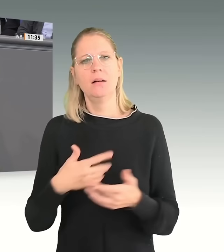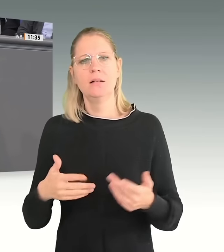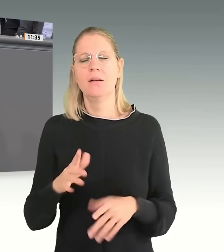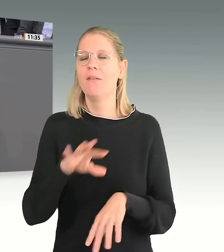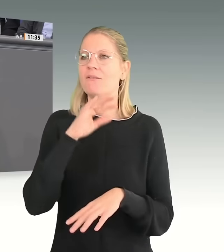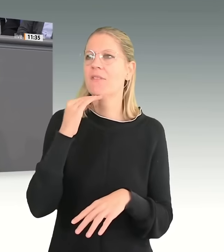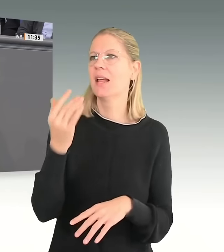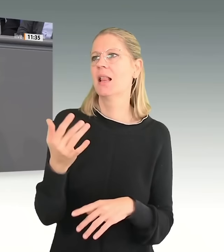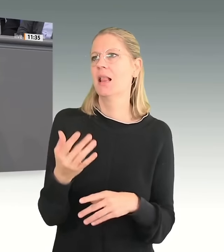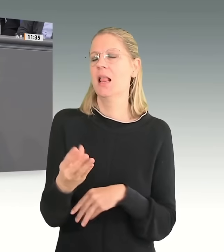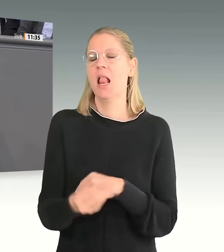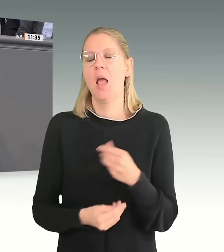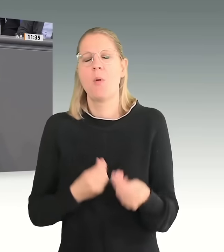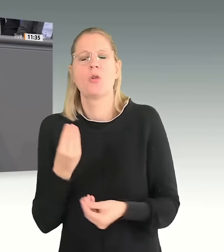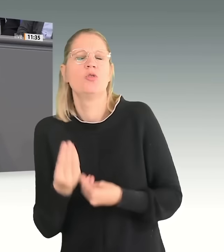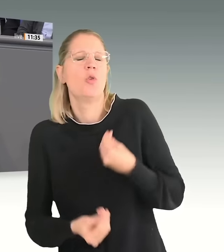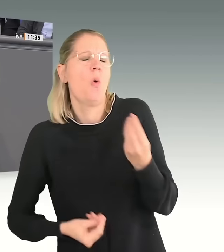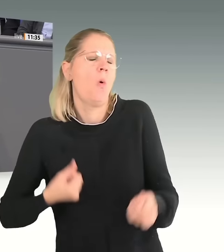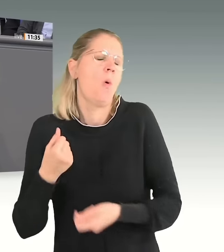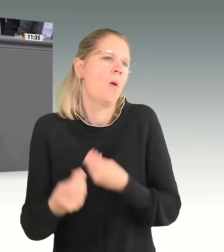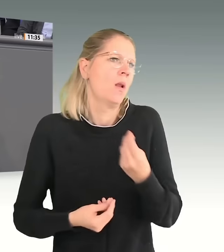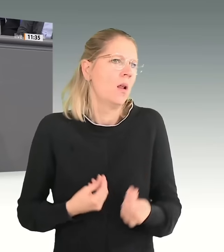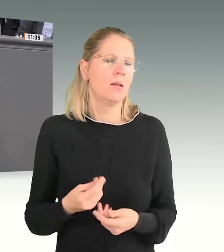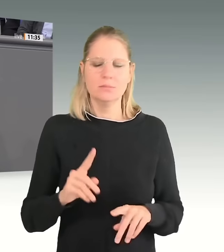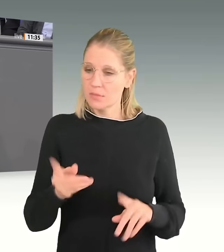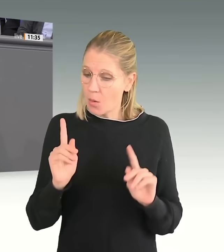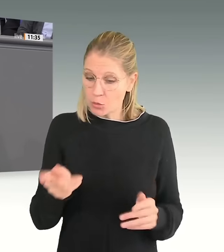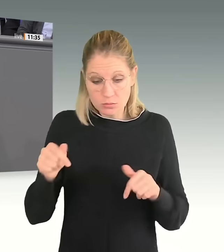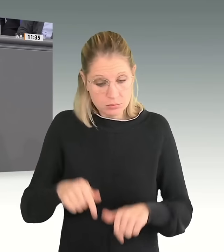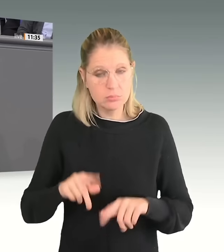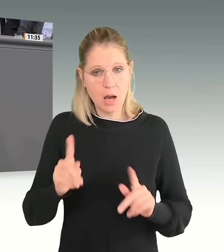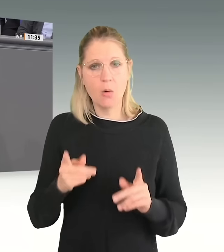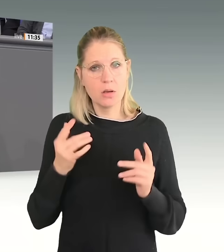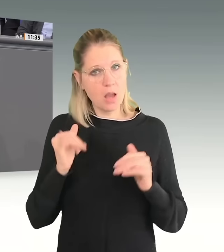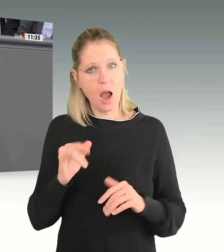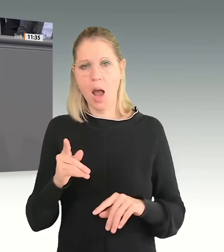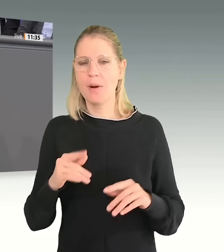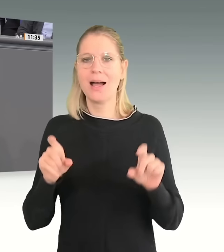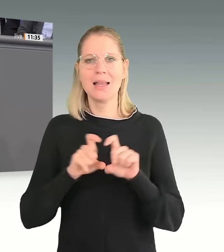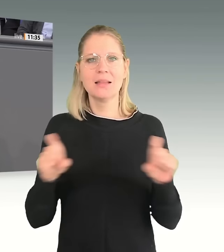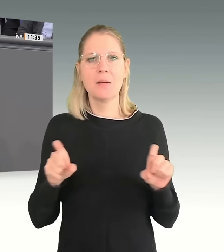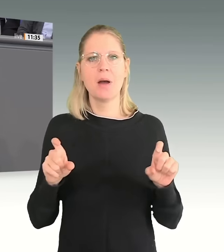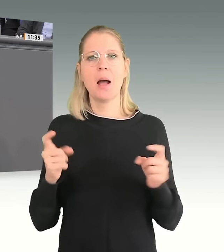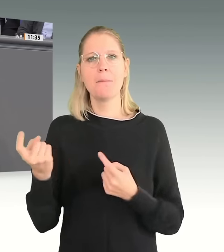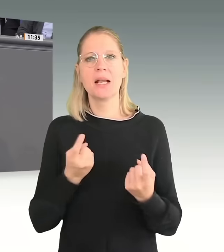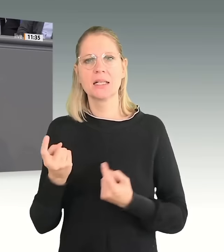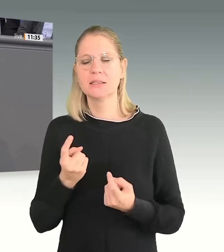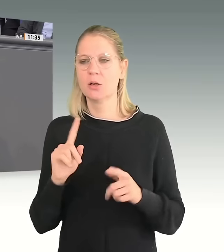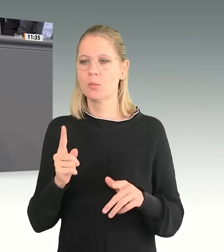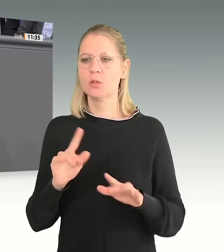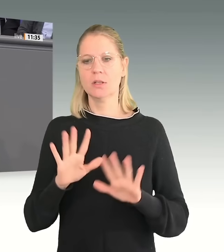Emotionalität. Auch das gehört in dieses Haus. Aber das Thema der Migration muss mit Sachlichkeit und mit